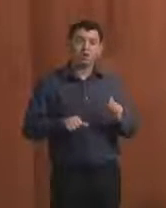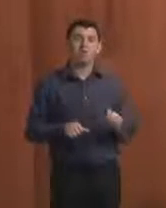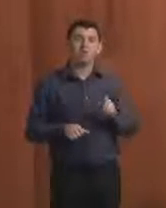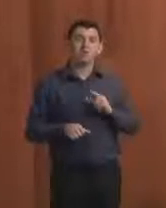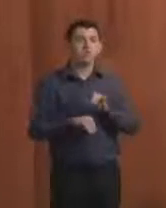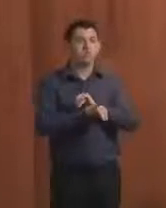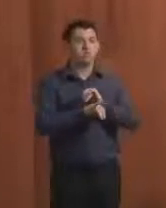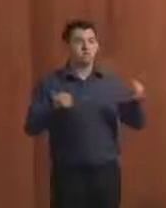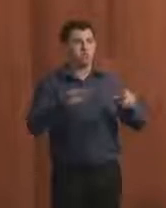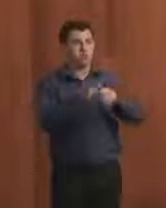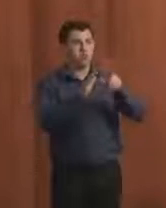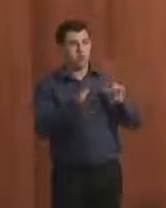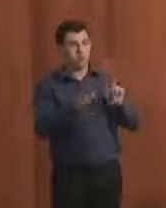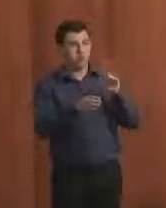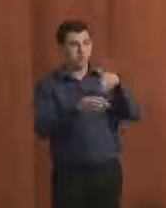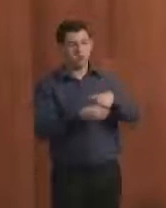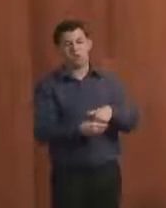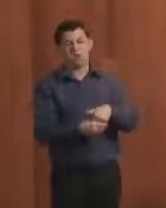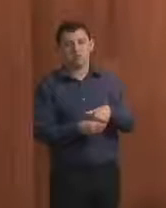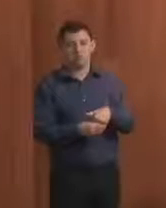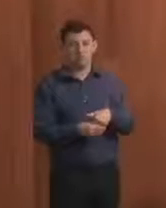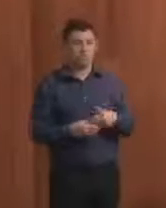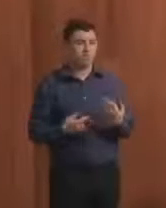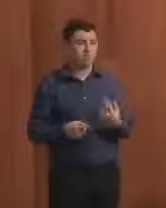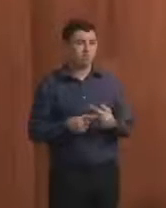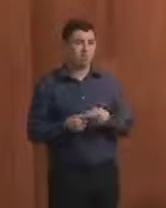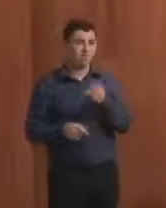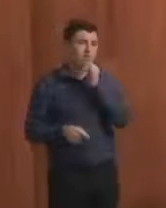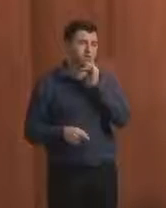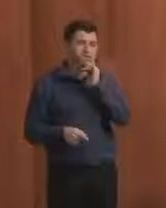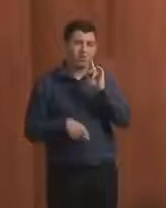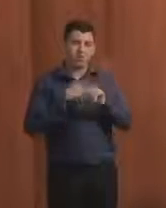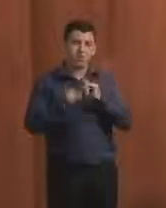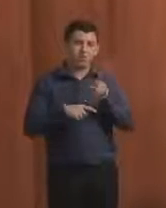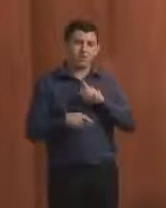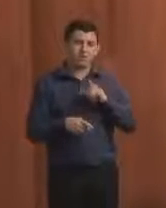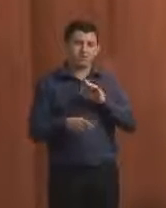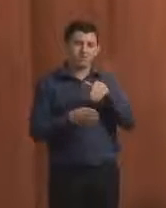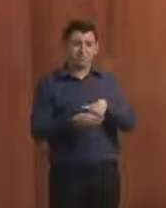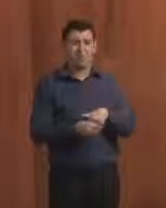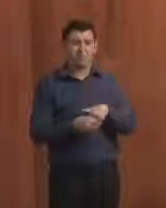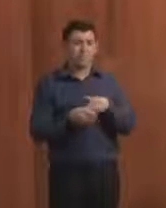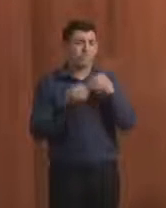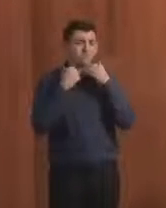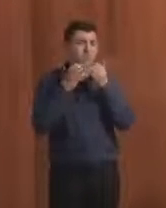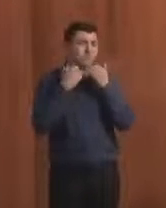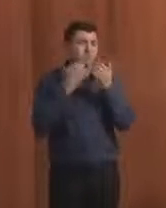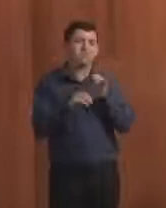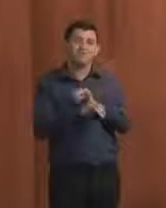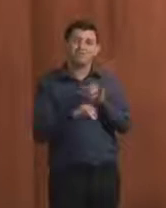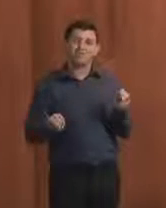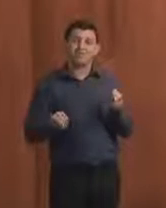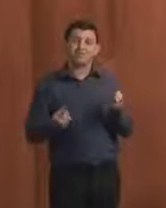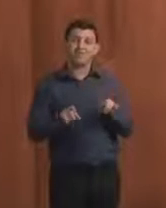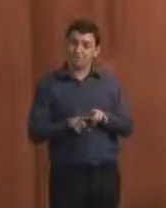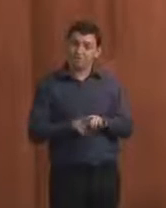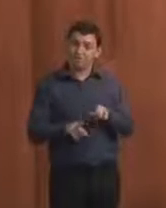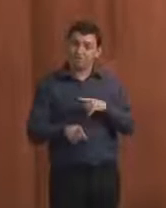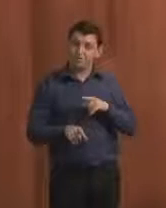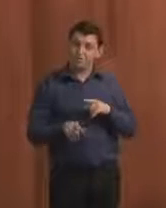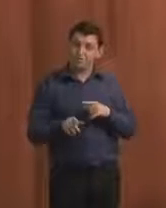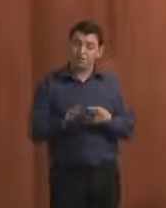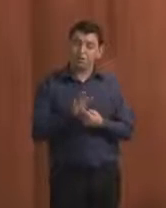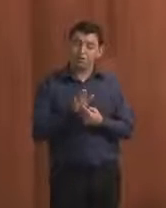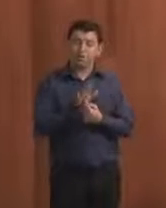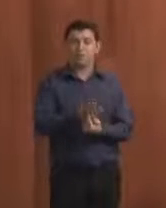divulgado antes das eleições, então não adianta muito ser divulgado depois que a gente já votou e a pessoa já ganhou. E também em relação à transparência